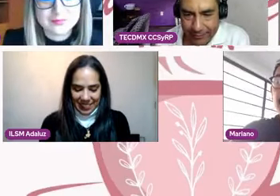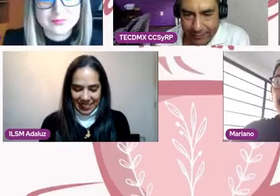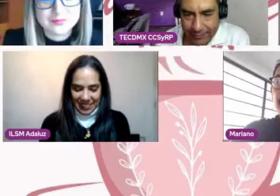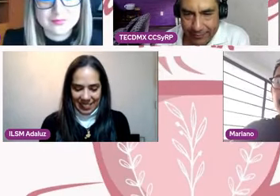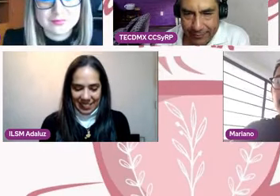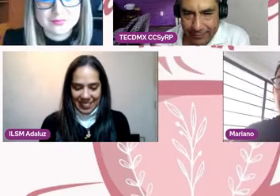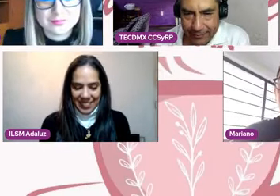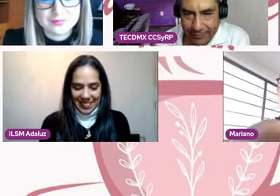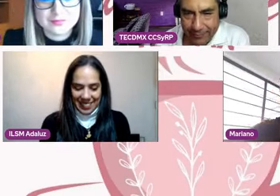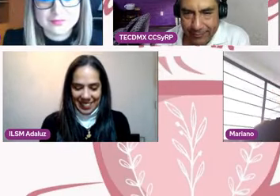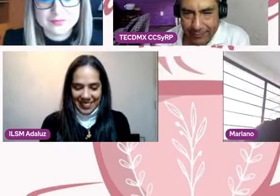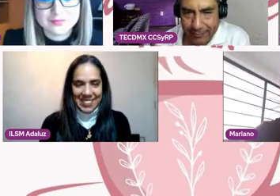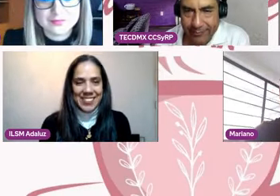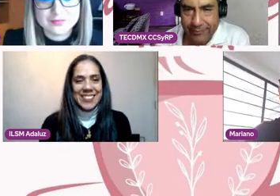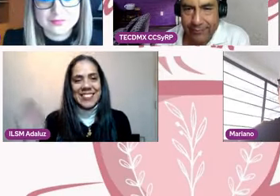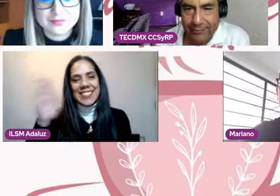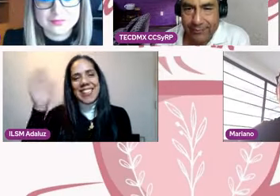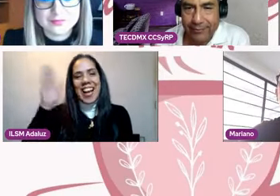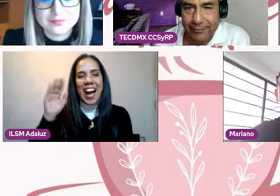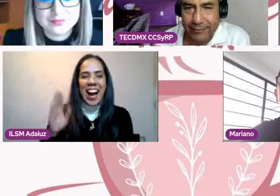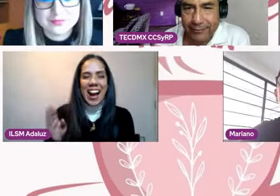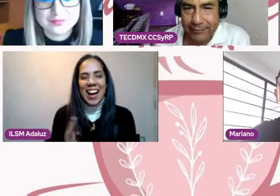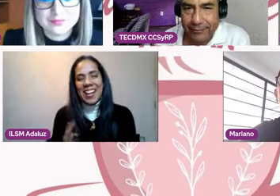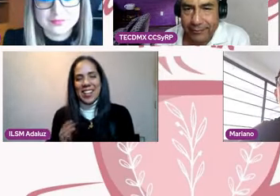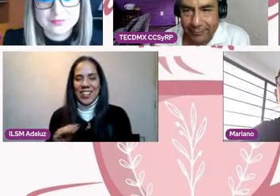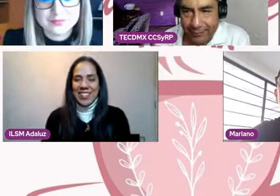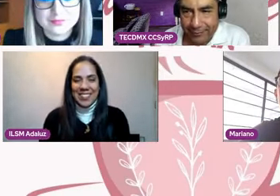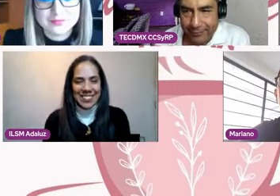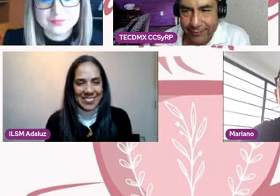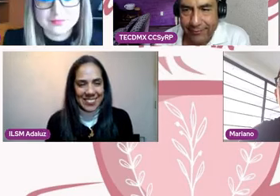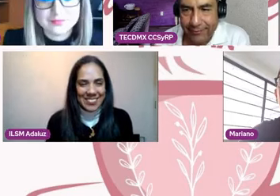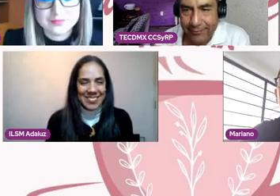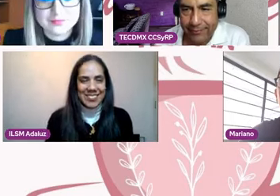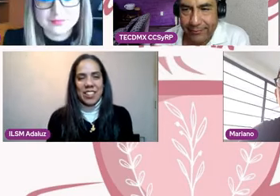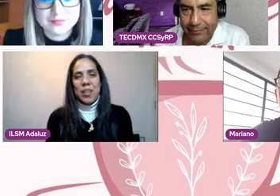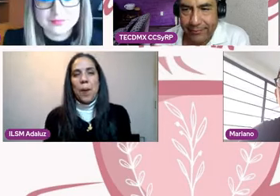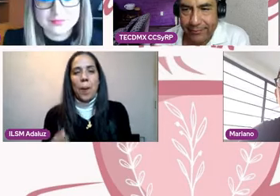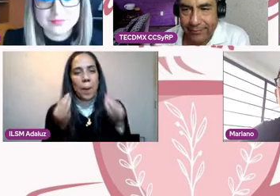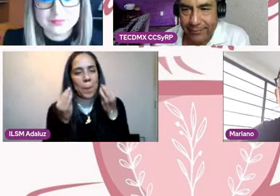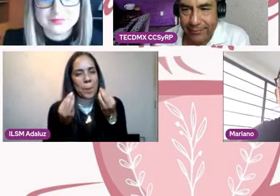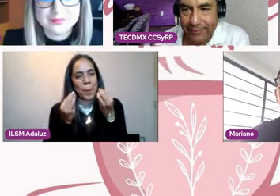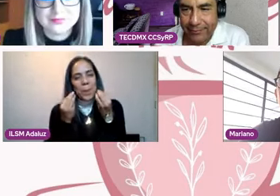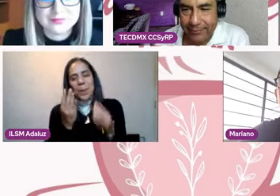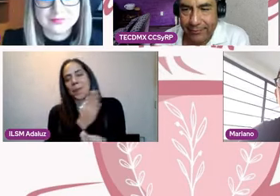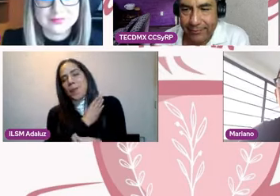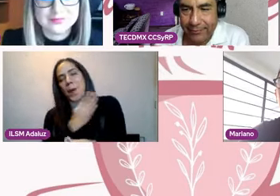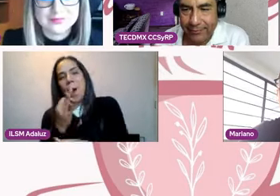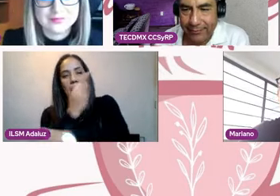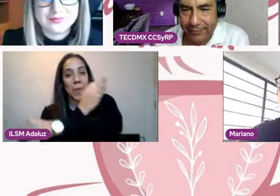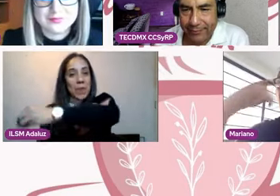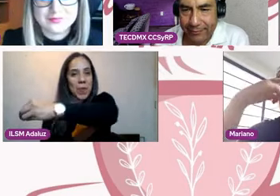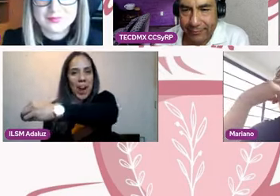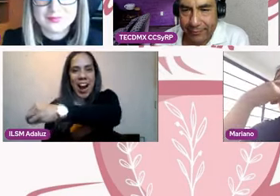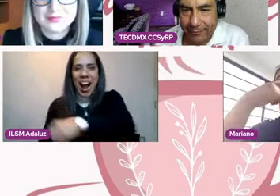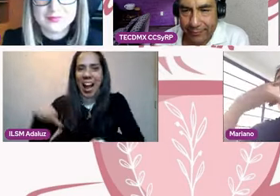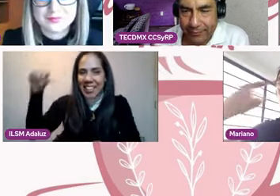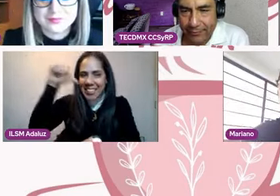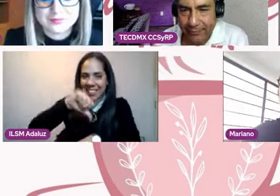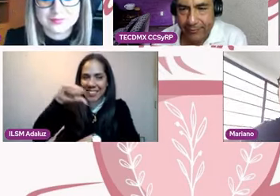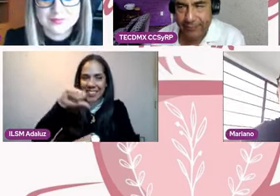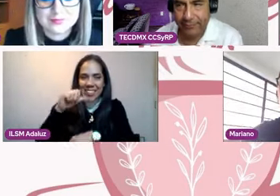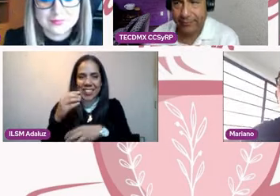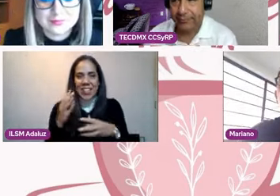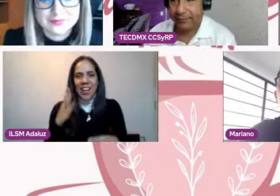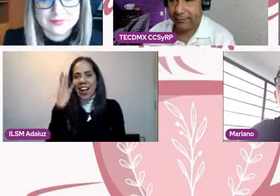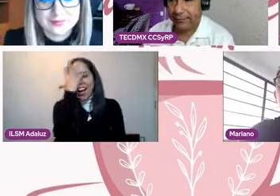Muy buenas tardes tengan todas y todos ustedes en este hermosísimo miércoles 16 de febrero,